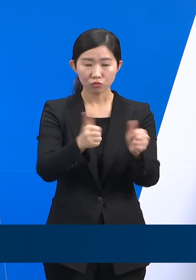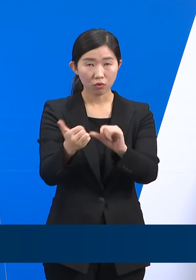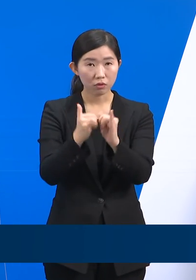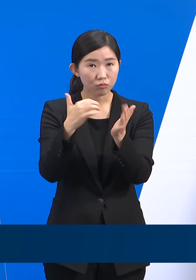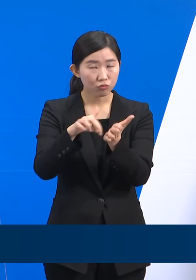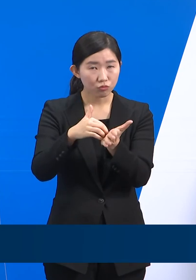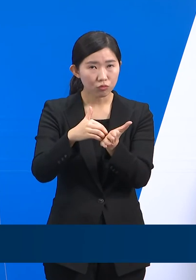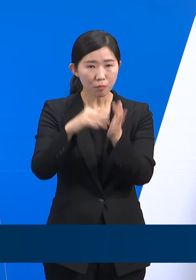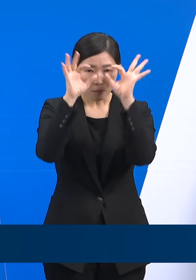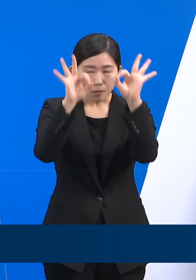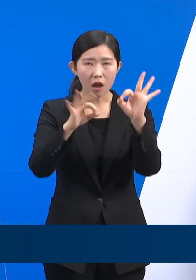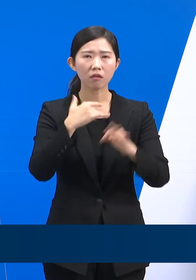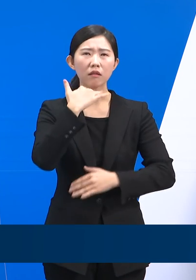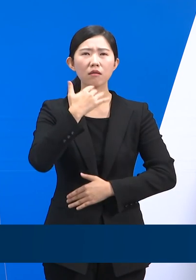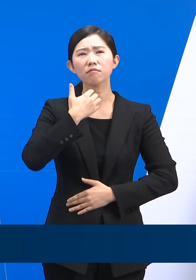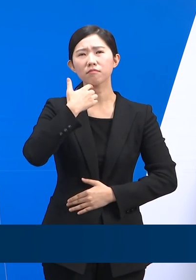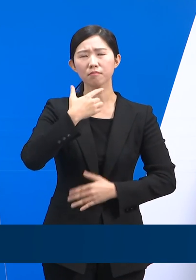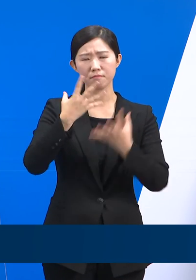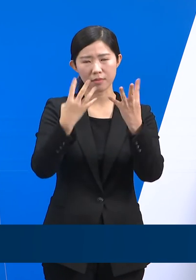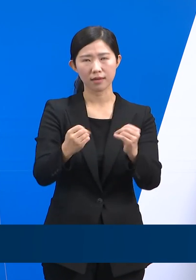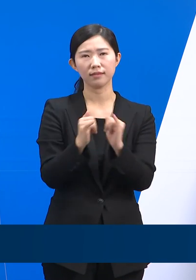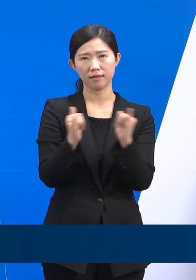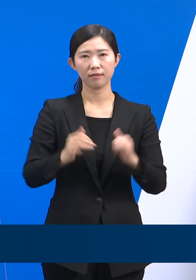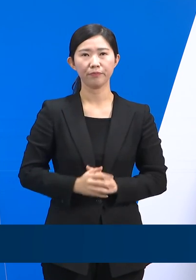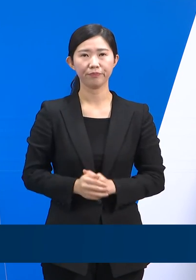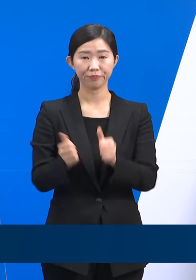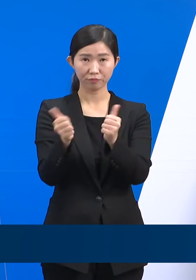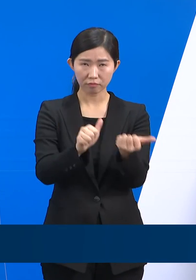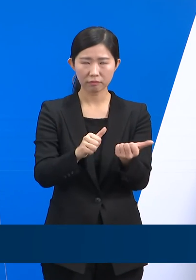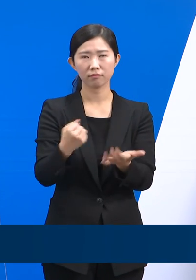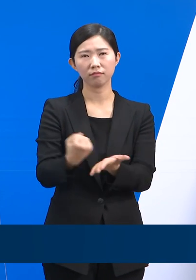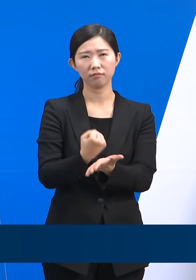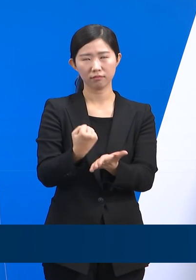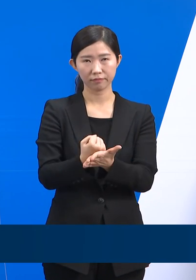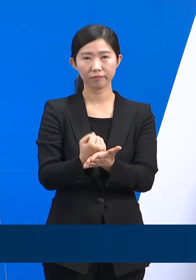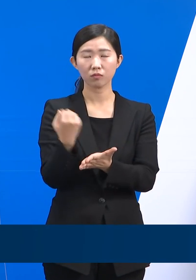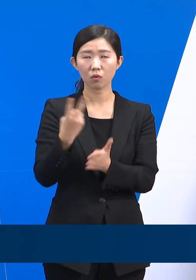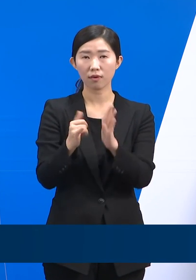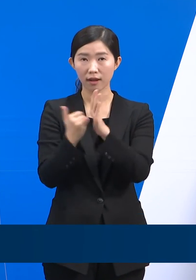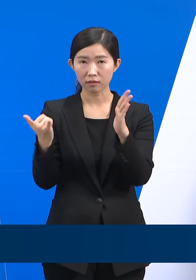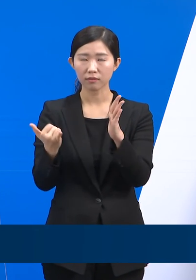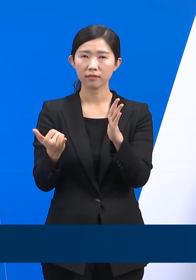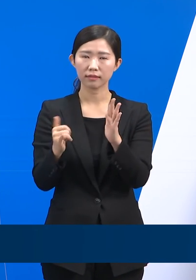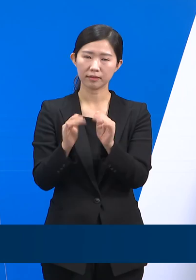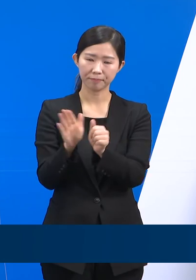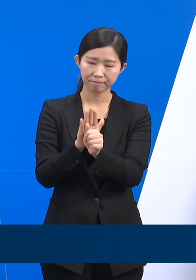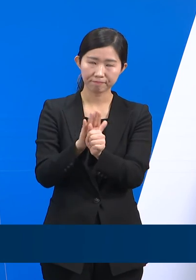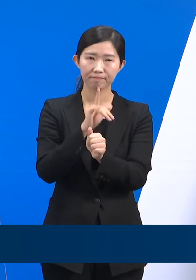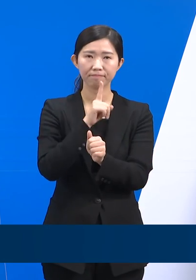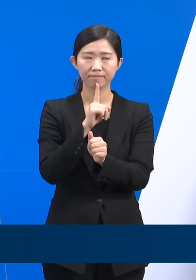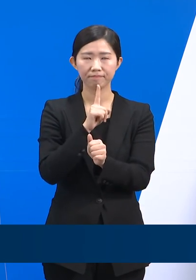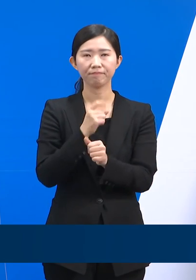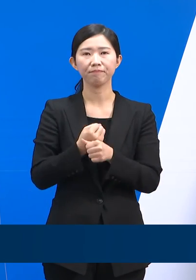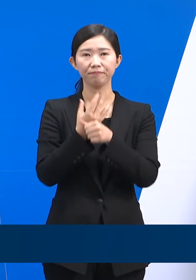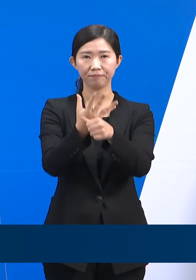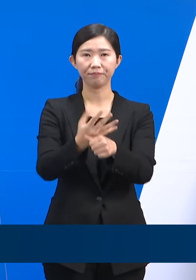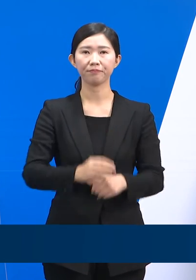고령층에서 발생하고 있습니다. 삼각 고인의 명복을 빌며 유가족들에게 깊은 애도의 말씀을 드립니다.